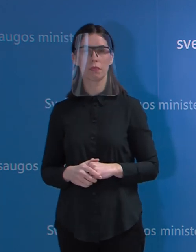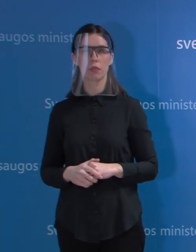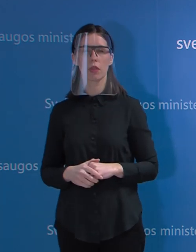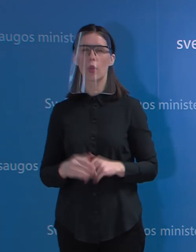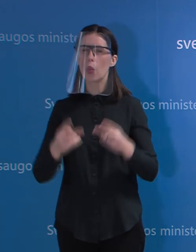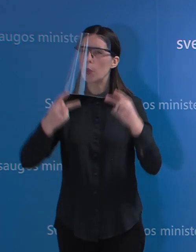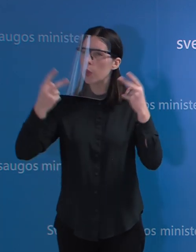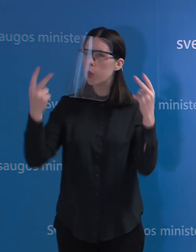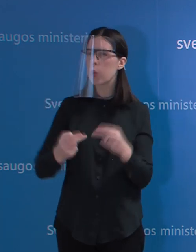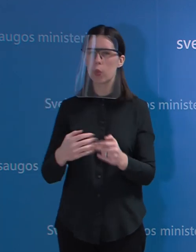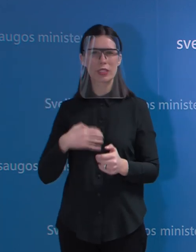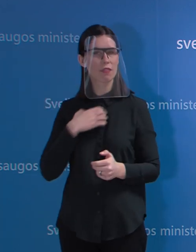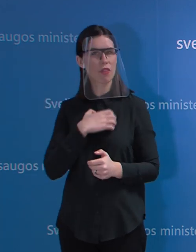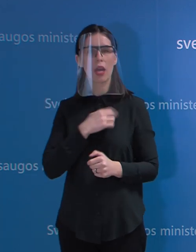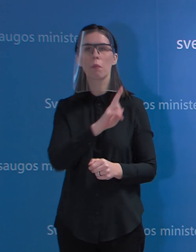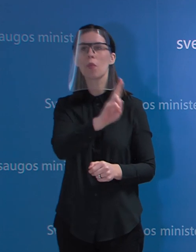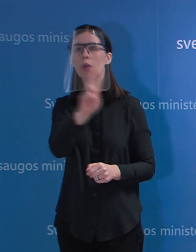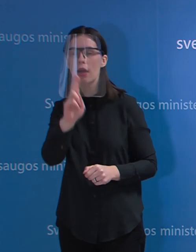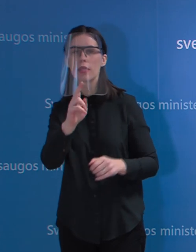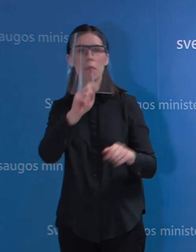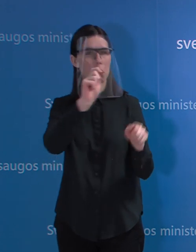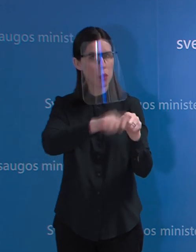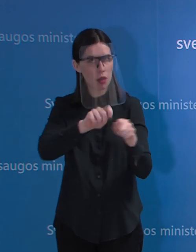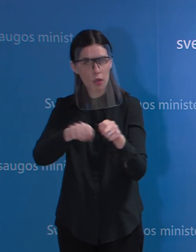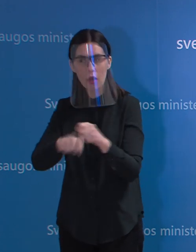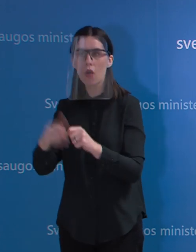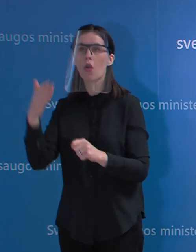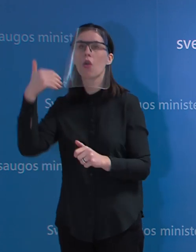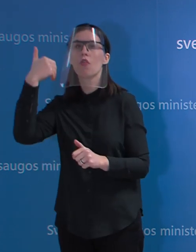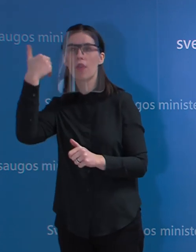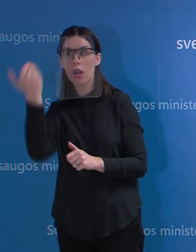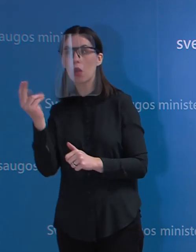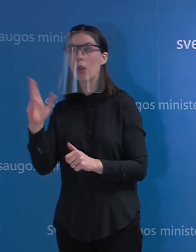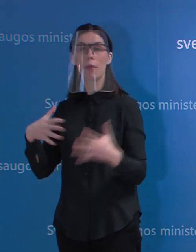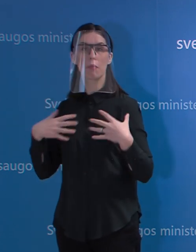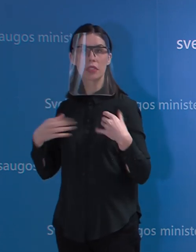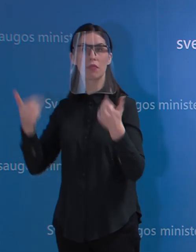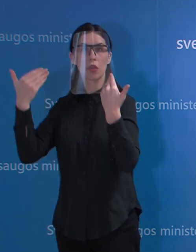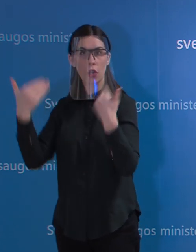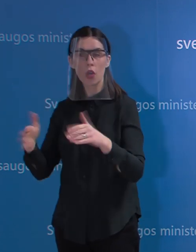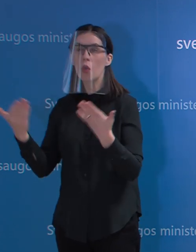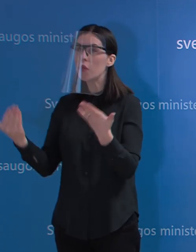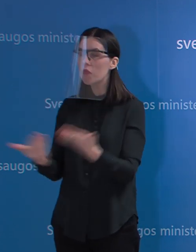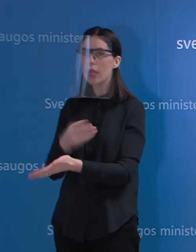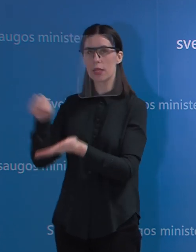pereisim, plečiantis tiem tyrimam prie, jau sakykime, tų pasveikusių į nustatymą. Aišku,